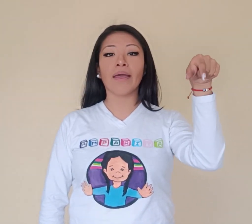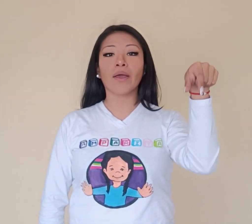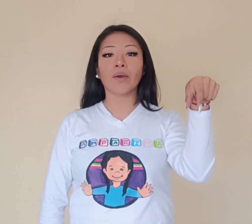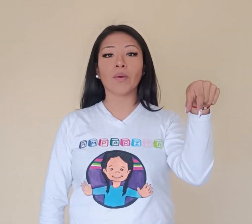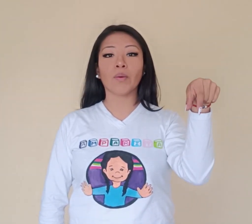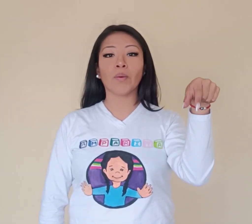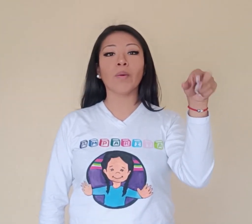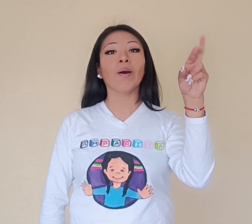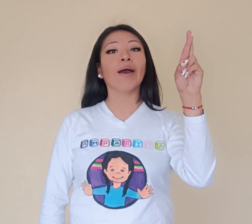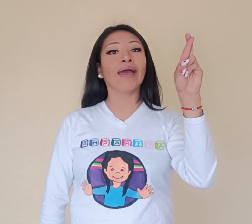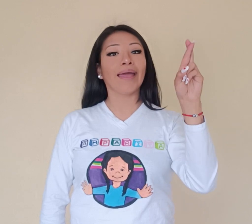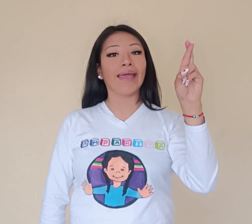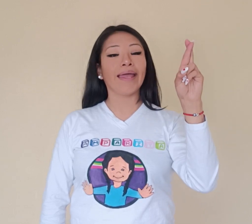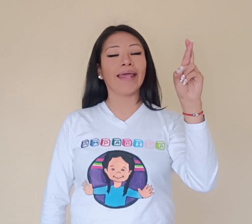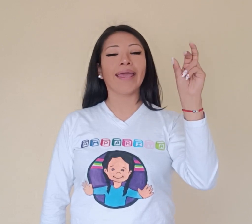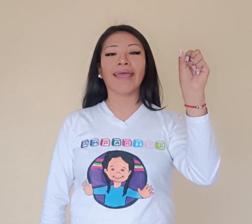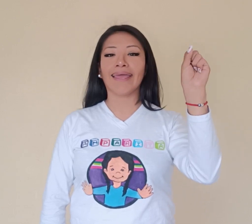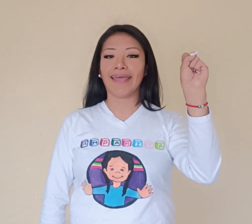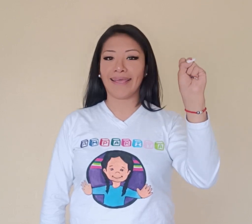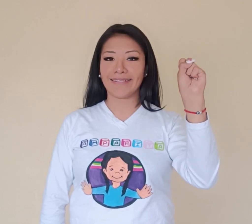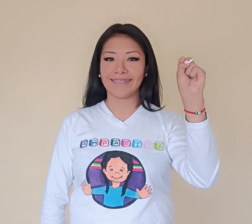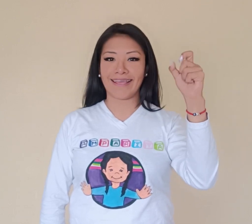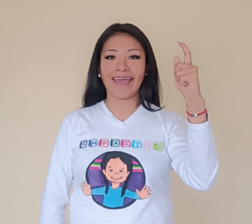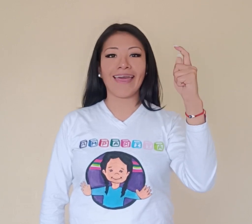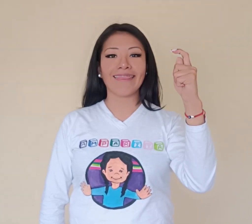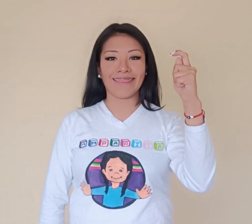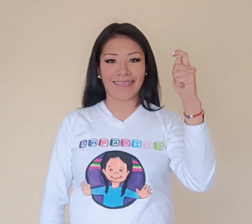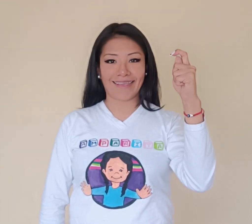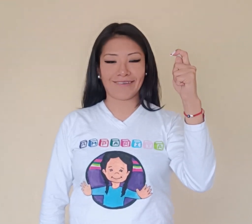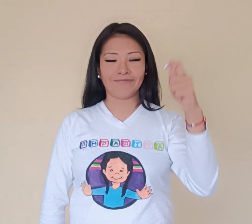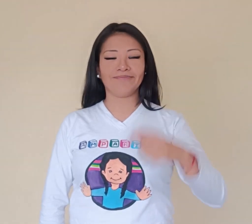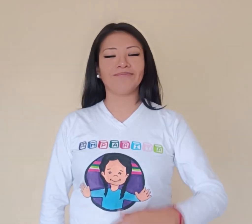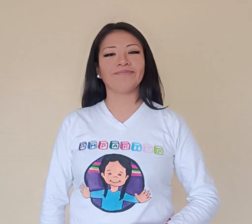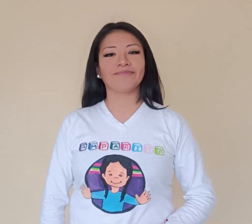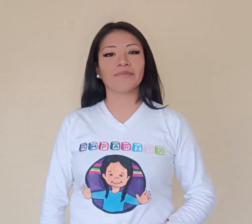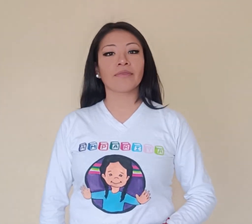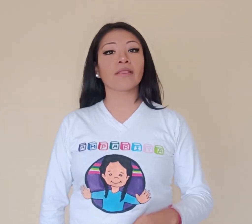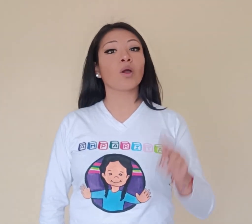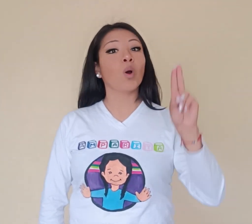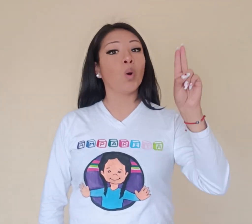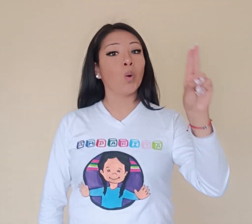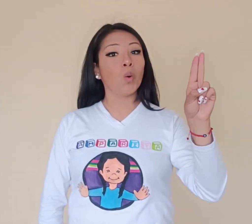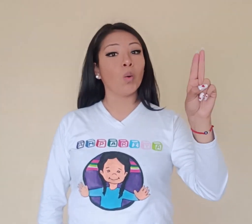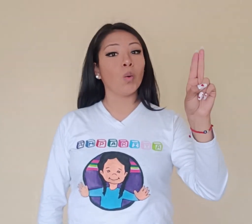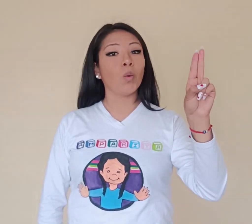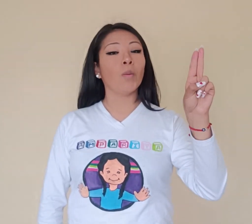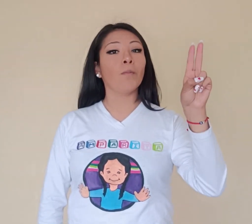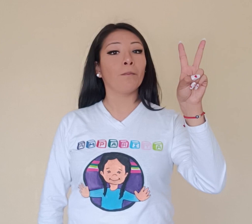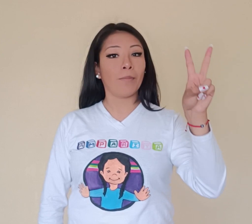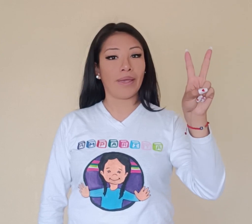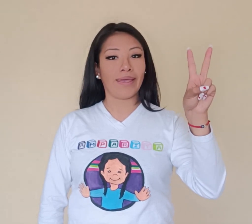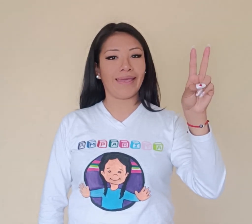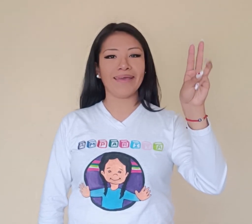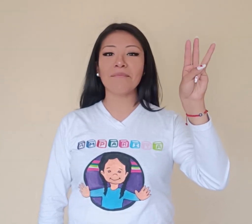Q, R, S, T, U, B, W,